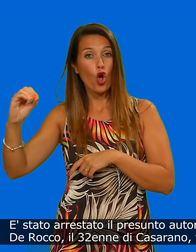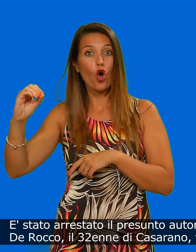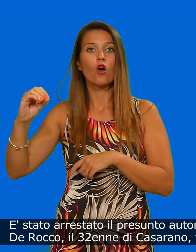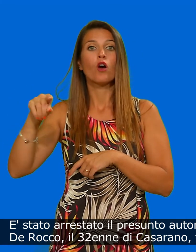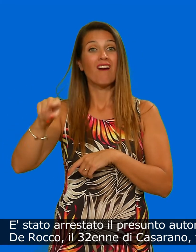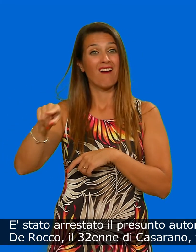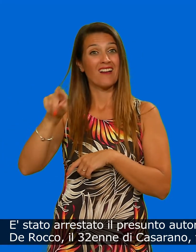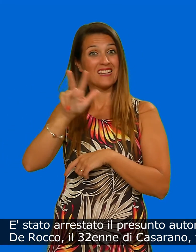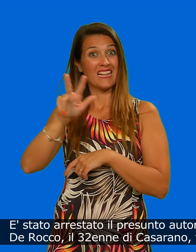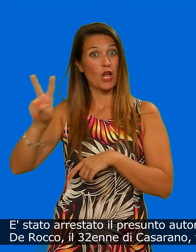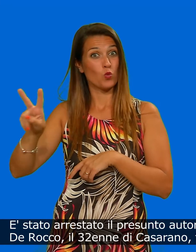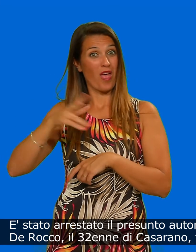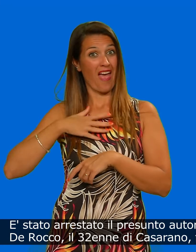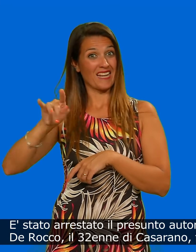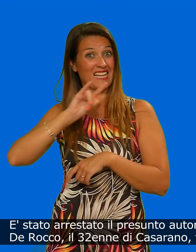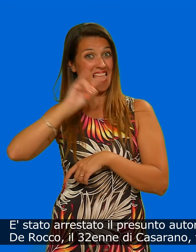32enne di Casarano,